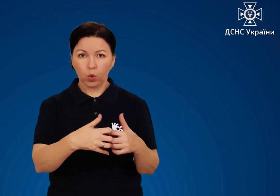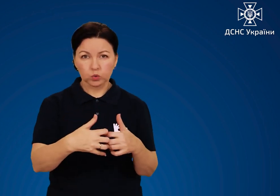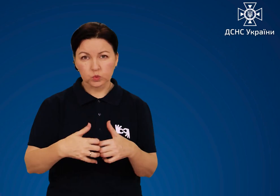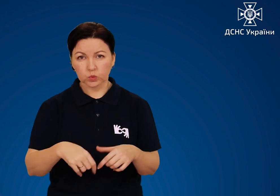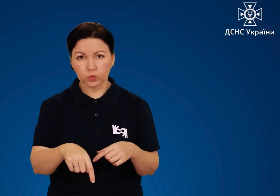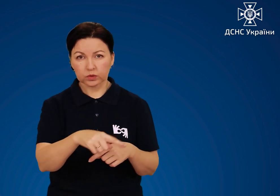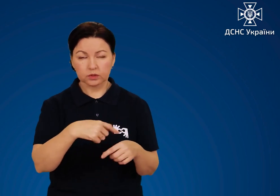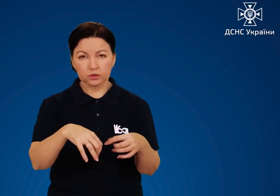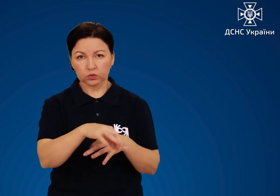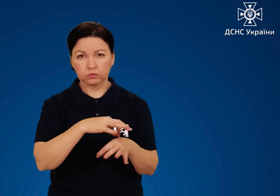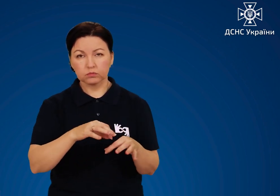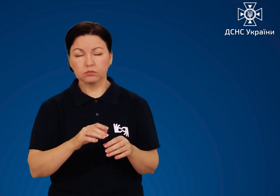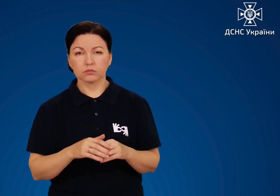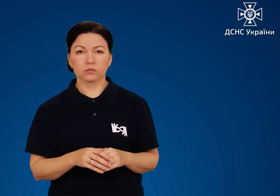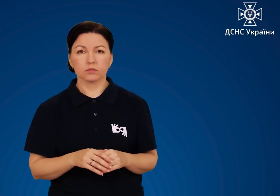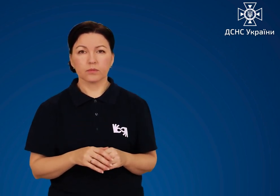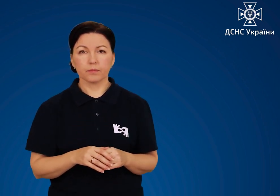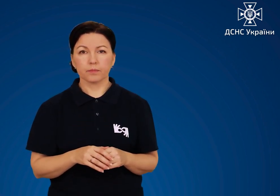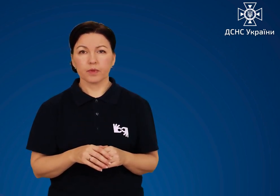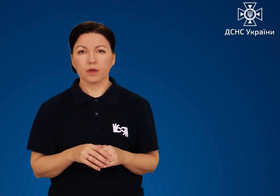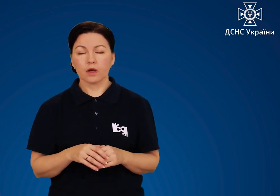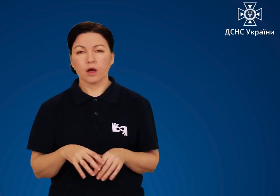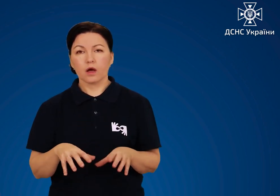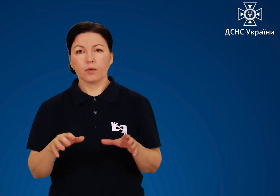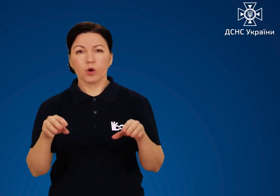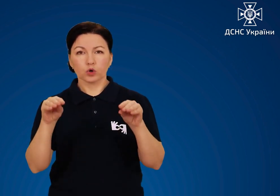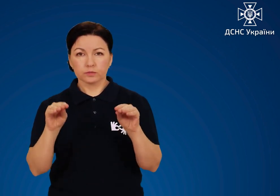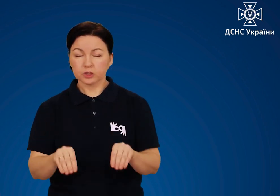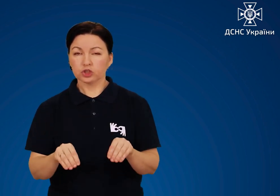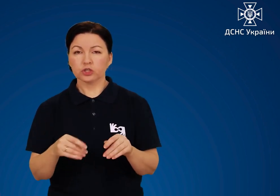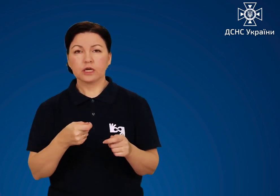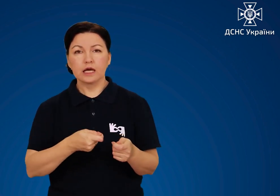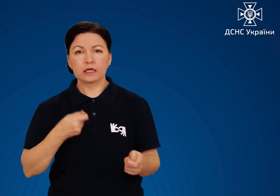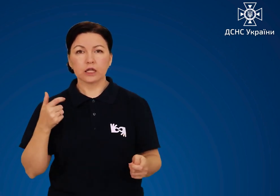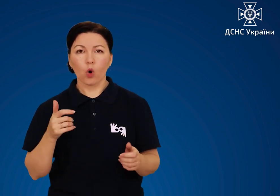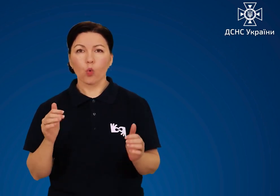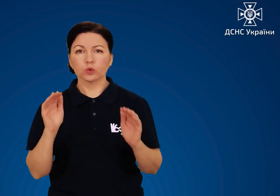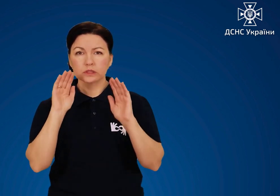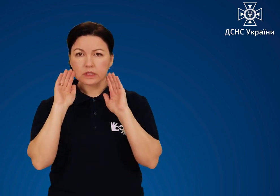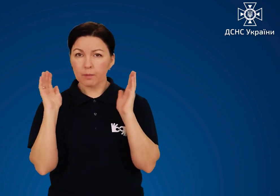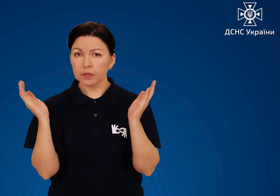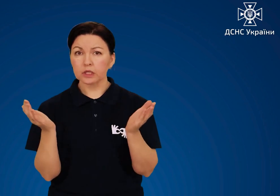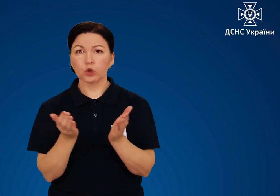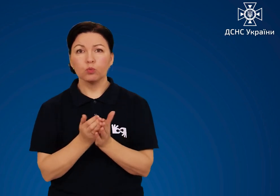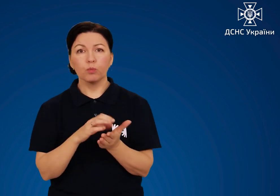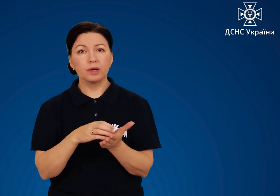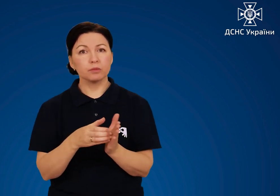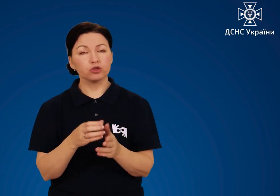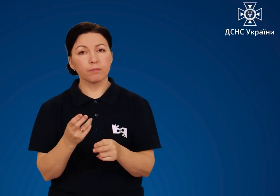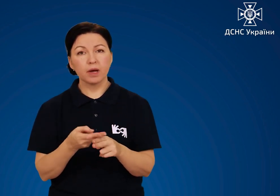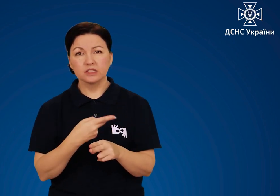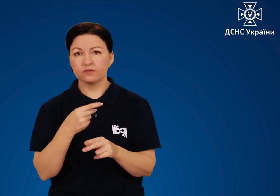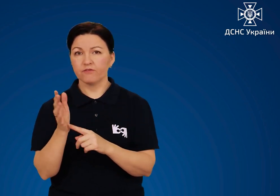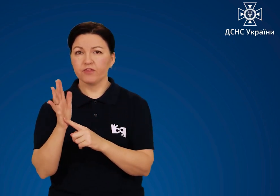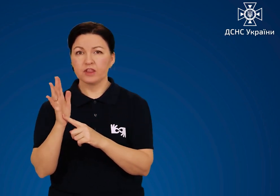генератора Розміщувати генератор у замкненому приміщенні без вентиляції